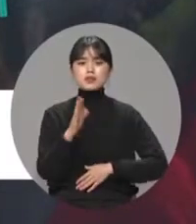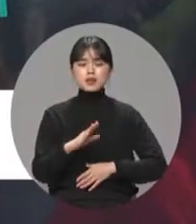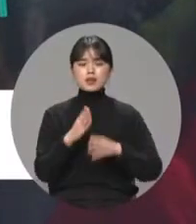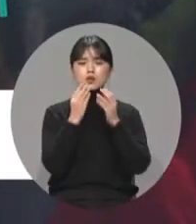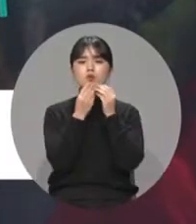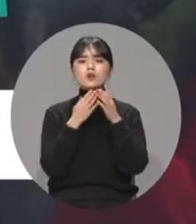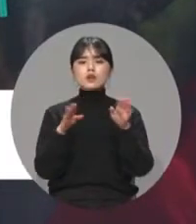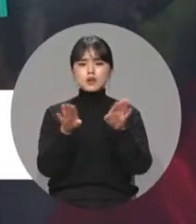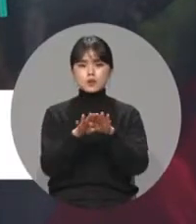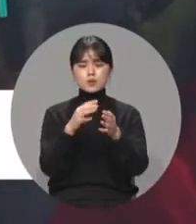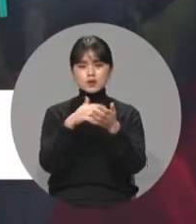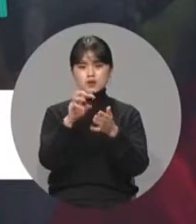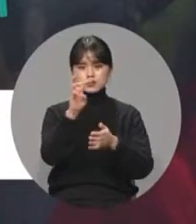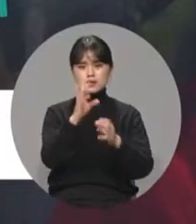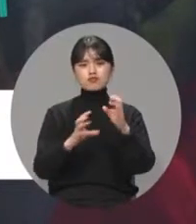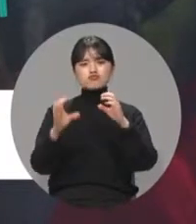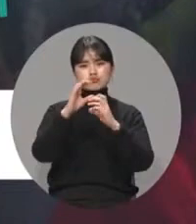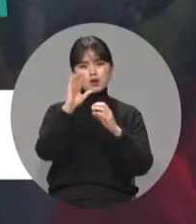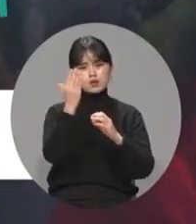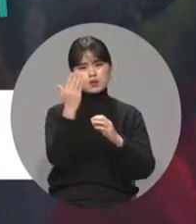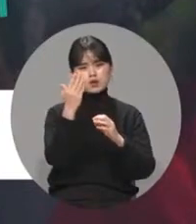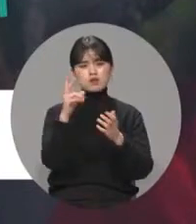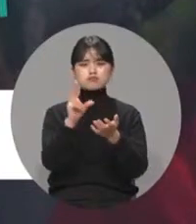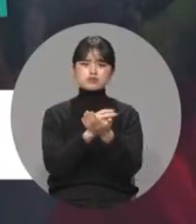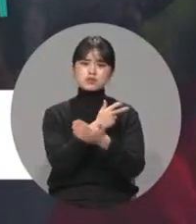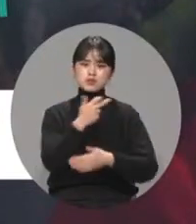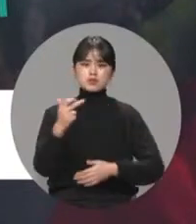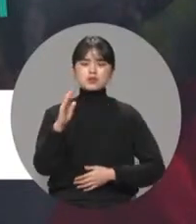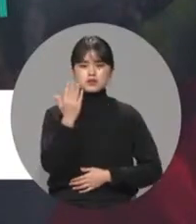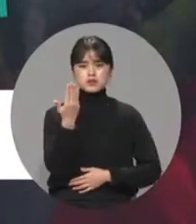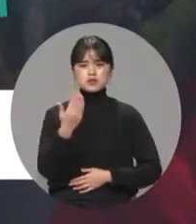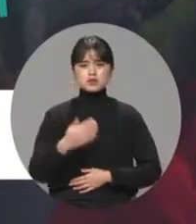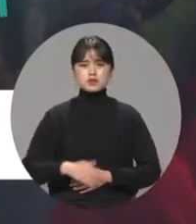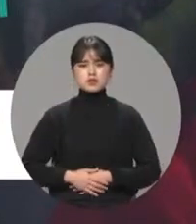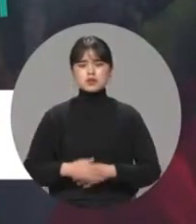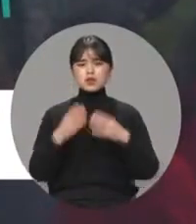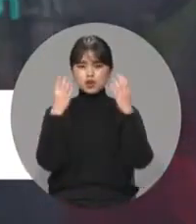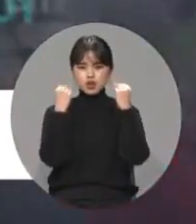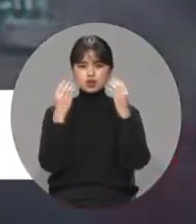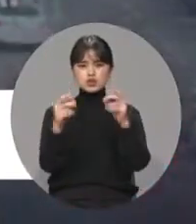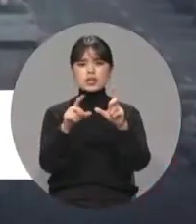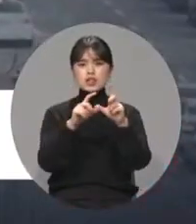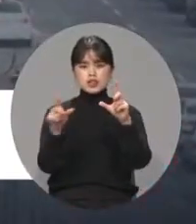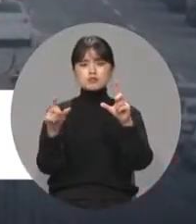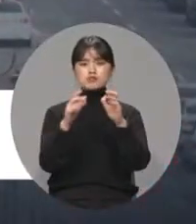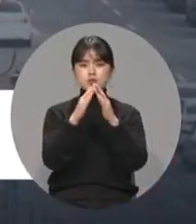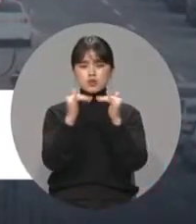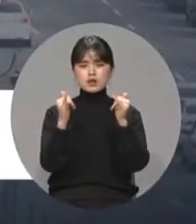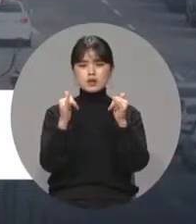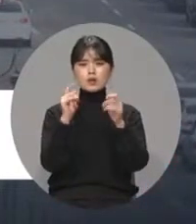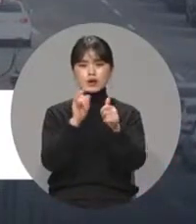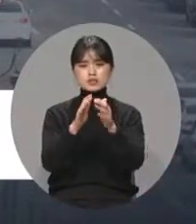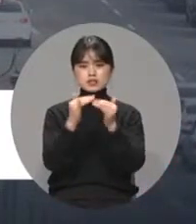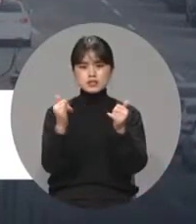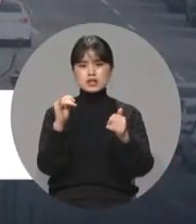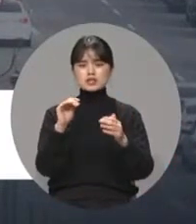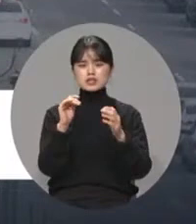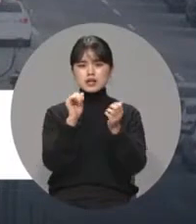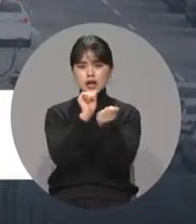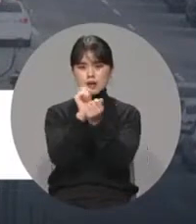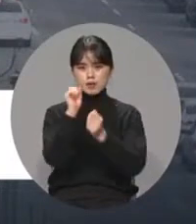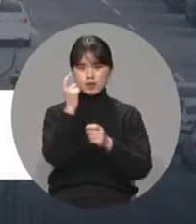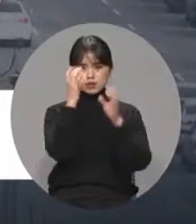휴일에 30명 넘게 추가돼 초비상이 걸린 건데요. 여전히 일부 확진자는 감염원을 특정하지 못해